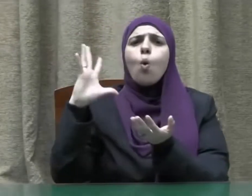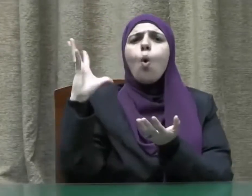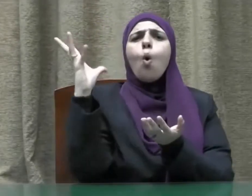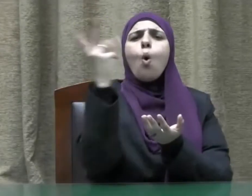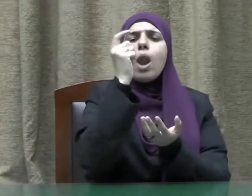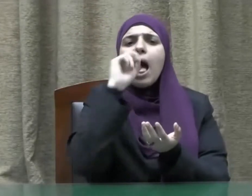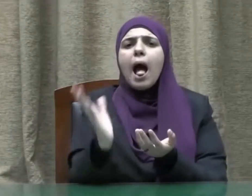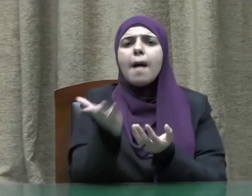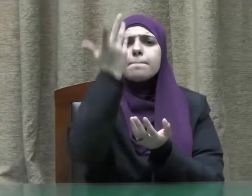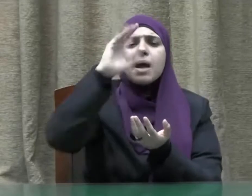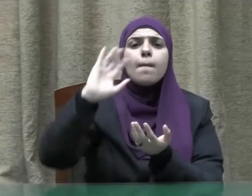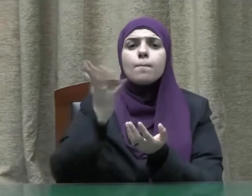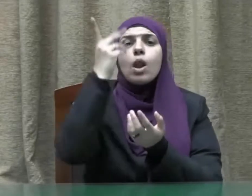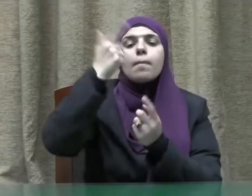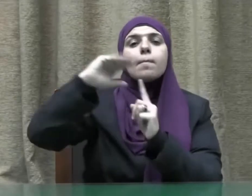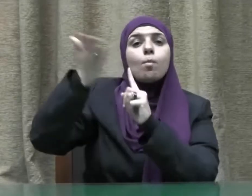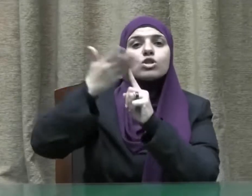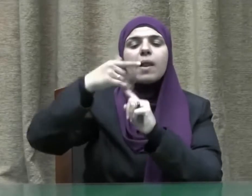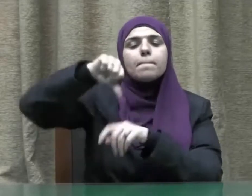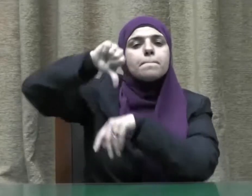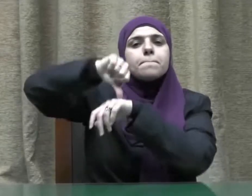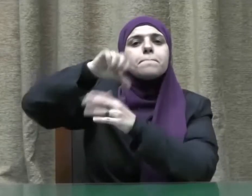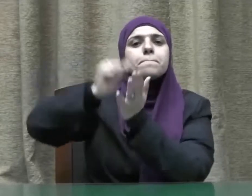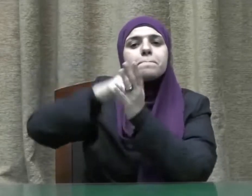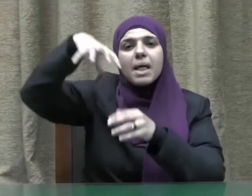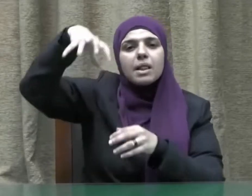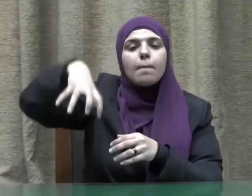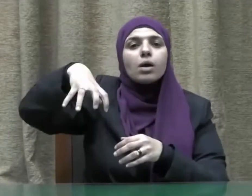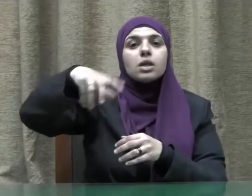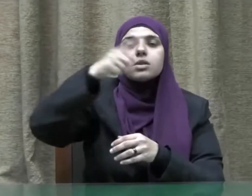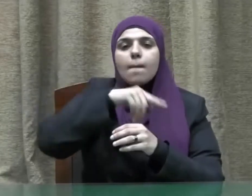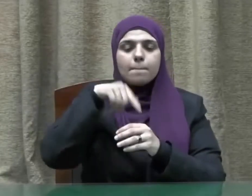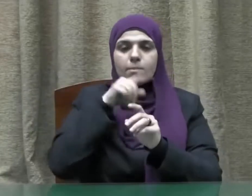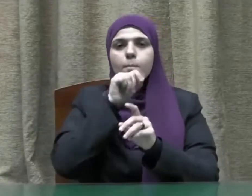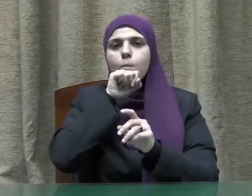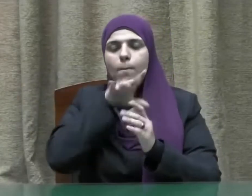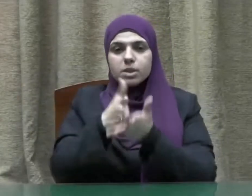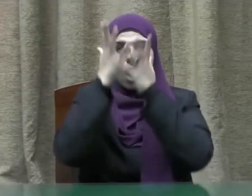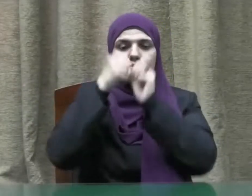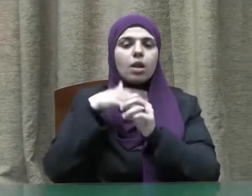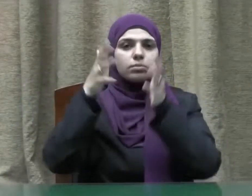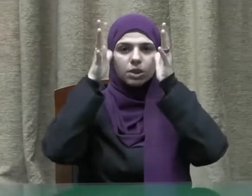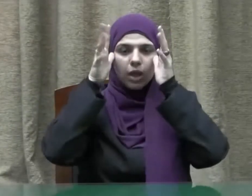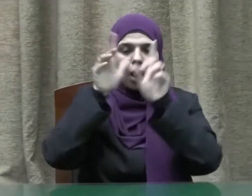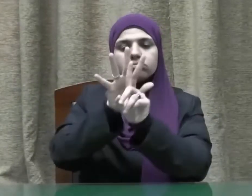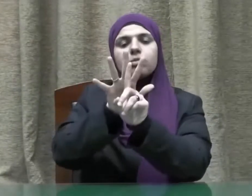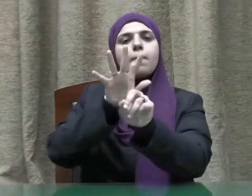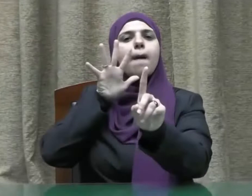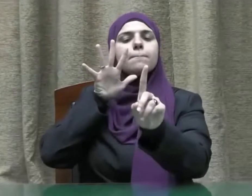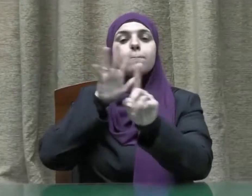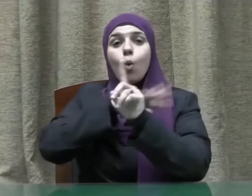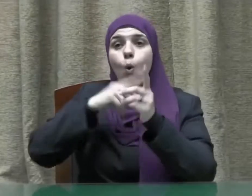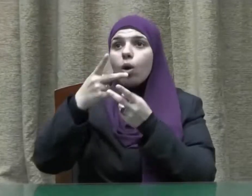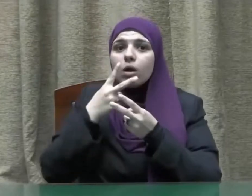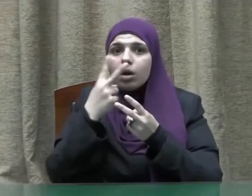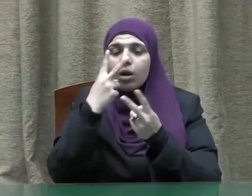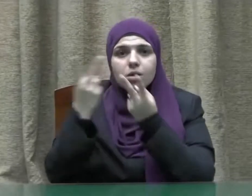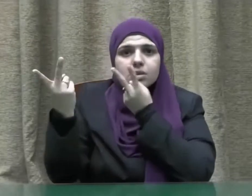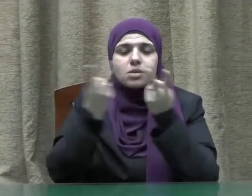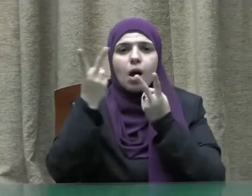الأنبياء والمرسلين في بيت المقدس وصلى بهم إماما كما استقبلوه صلى الله عليه